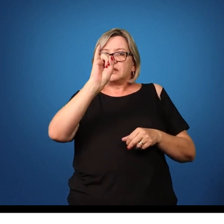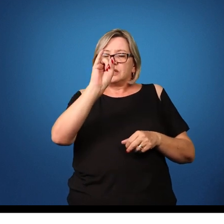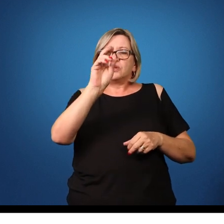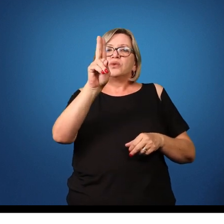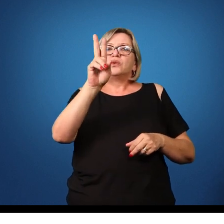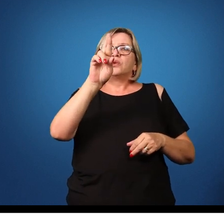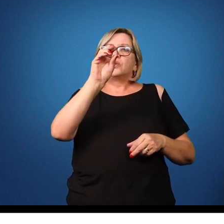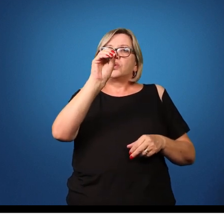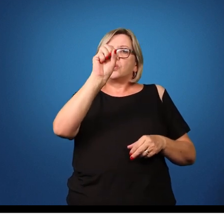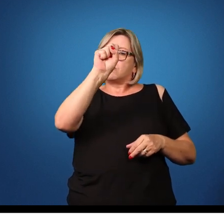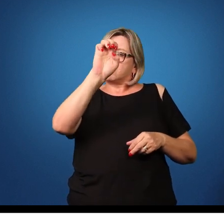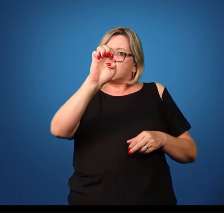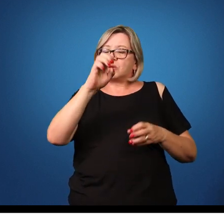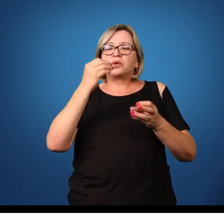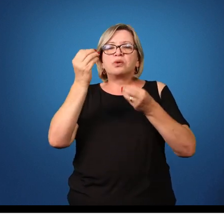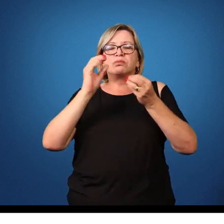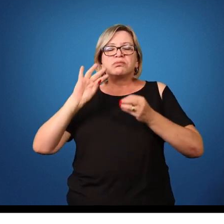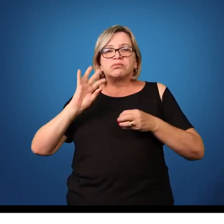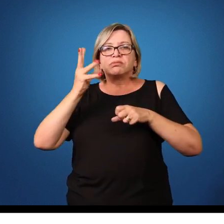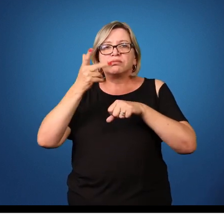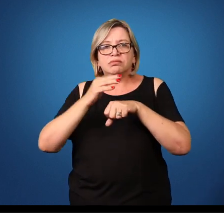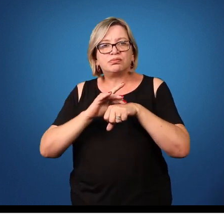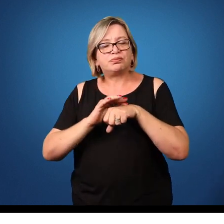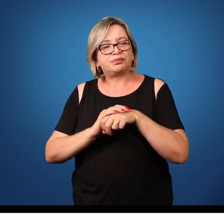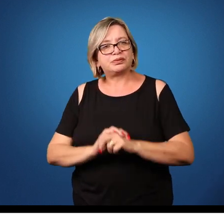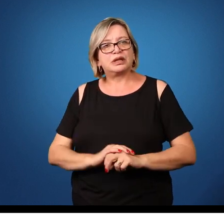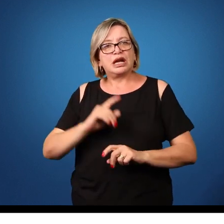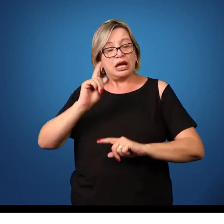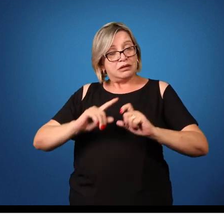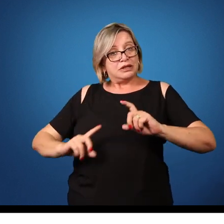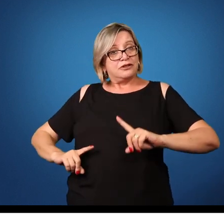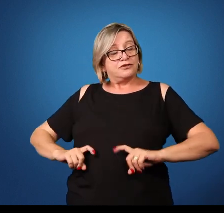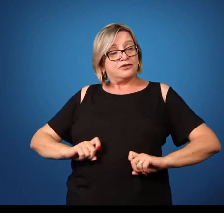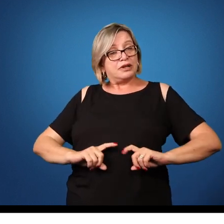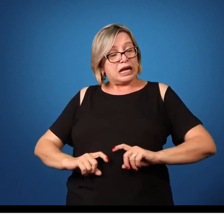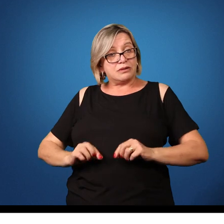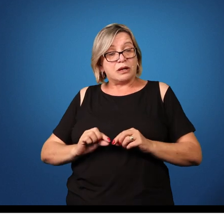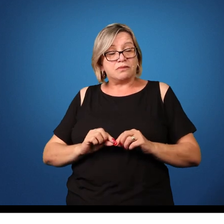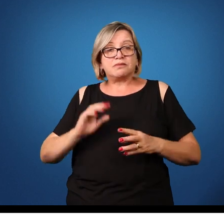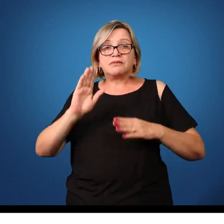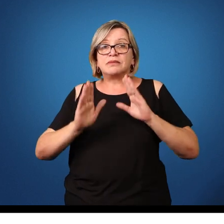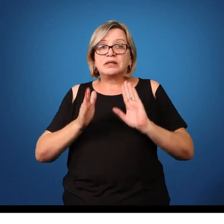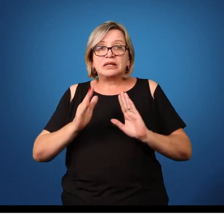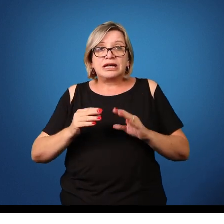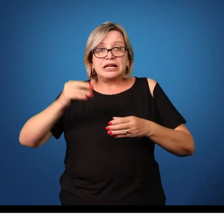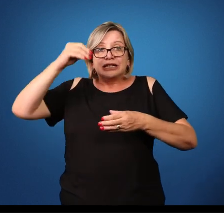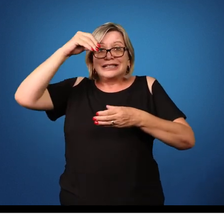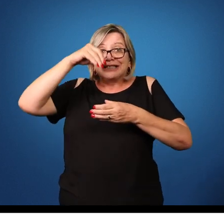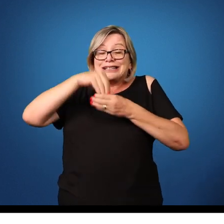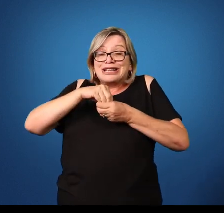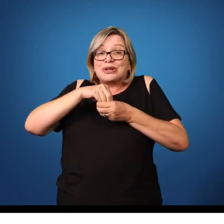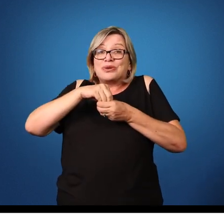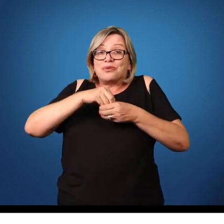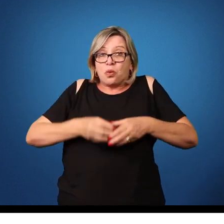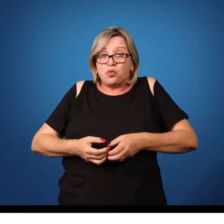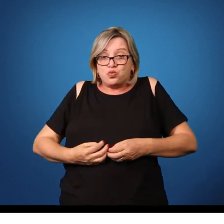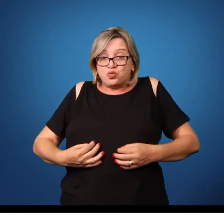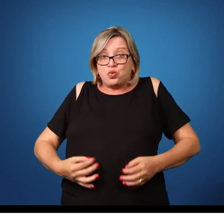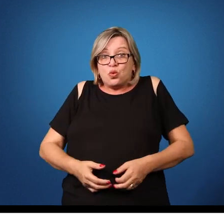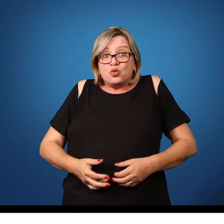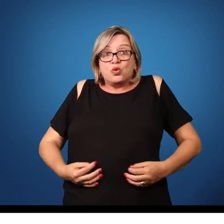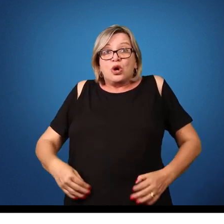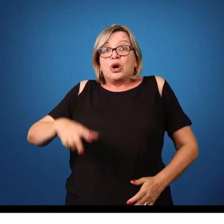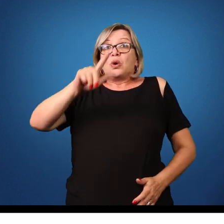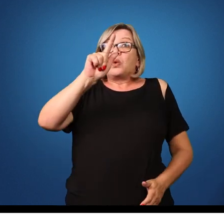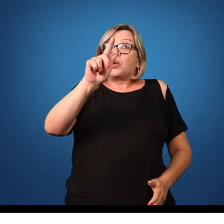Como que funciona essa doença? Basicamente, a presença do verme adulto no intestino grosso do seu